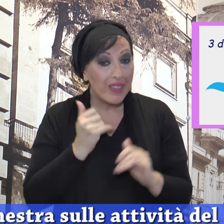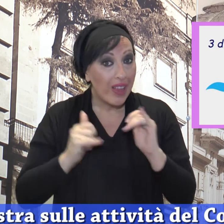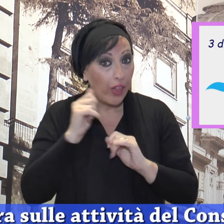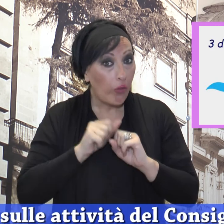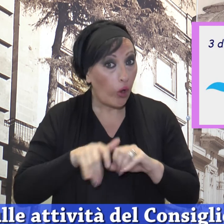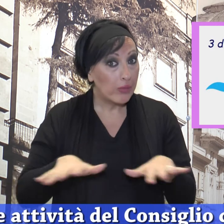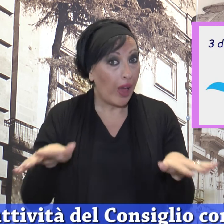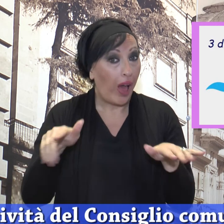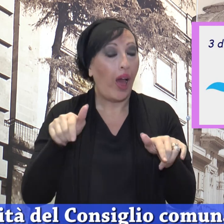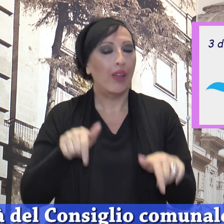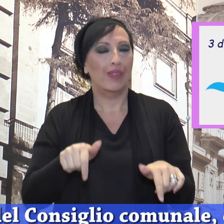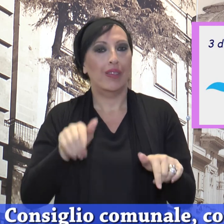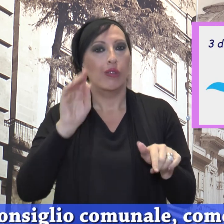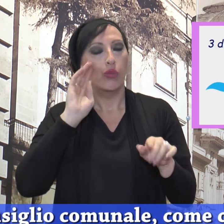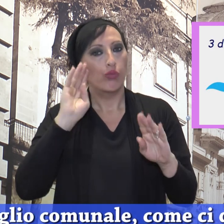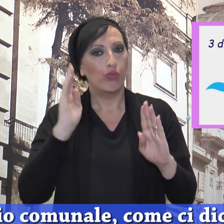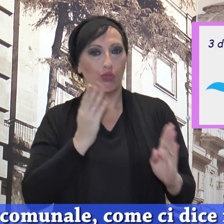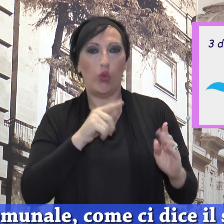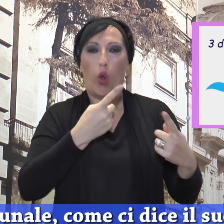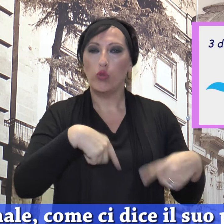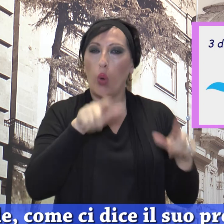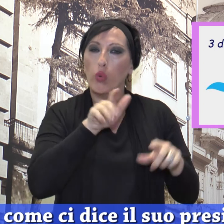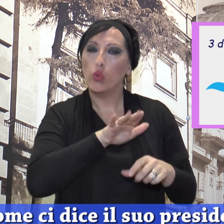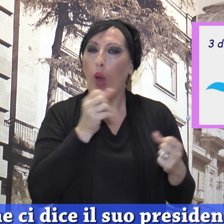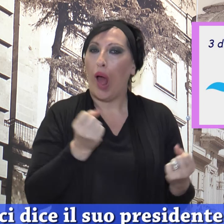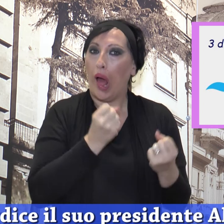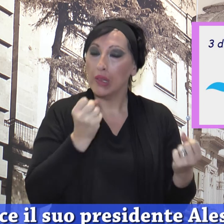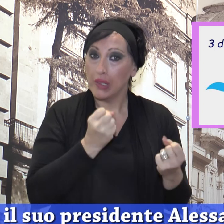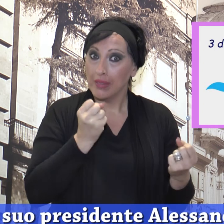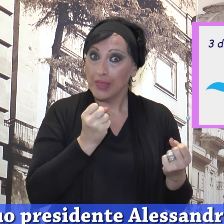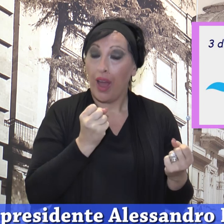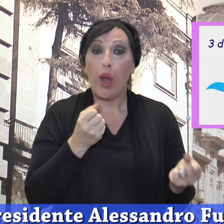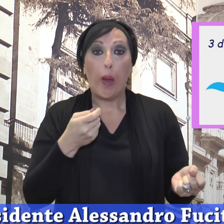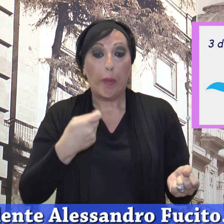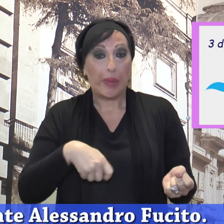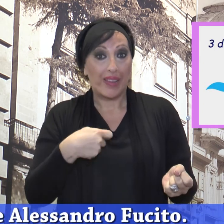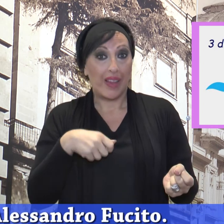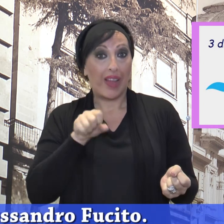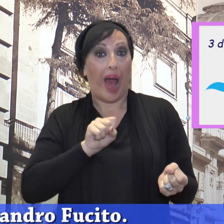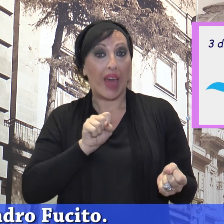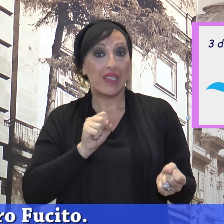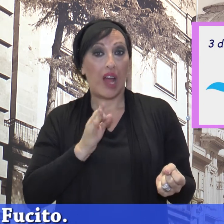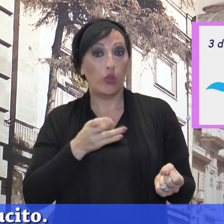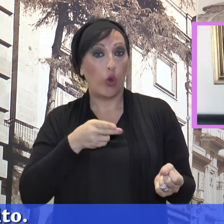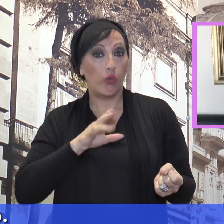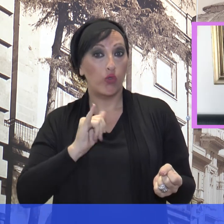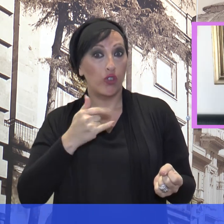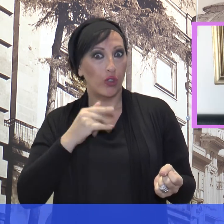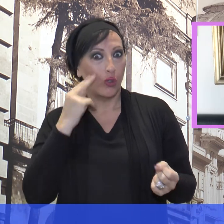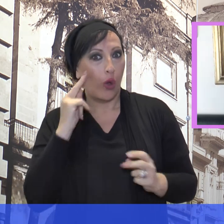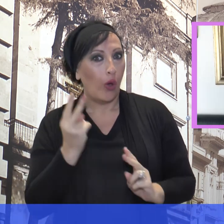aprono la finestra sulle attività del Consiglio Comunale, come ci dice il suo presidente Alessandro Fucito.